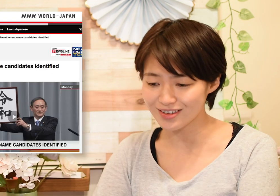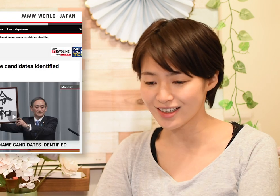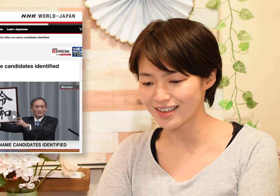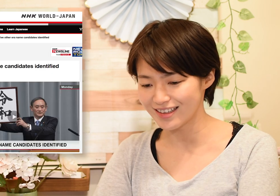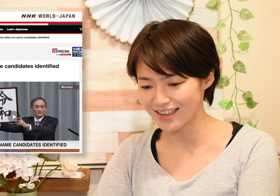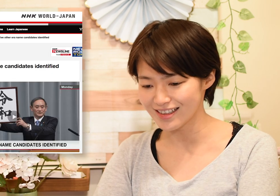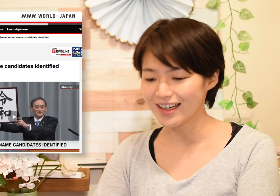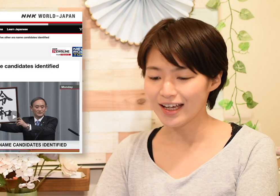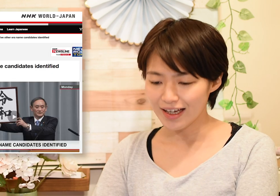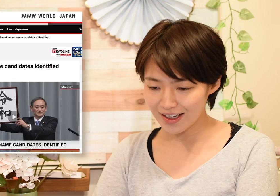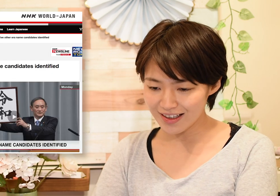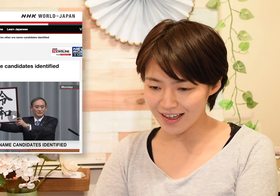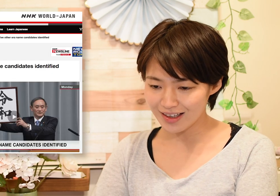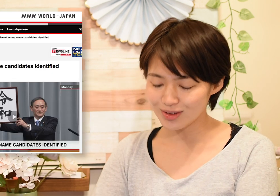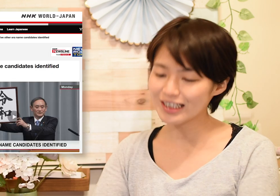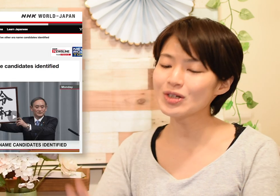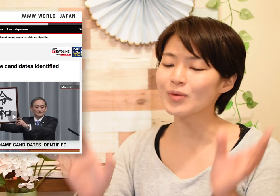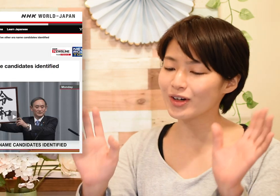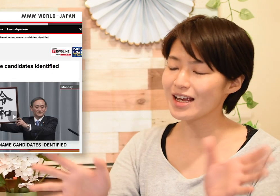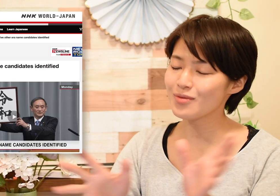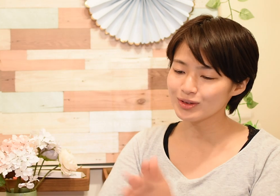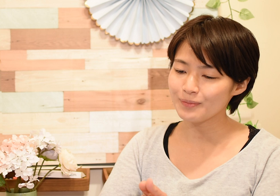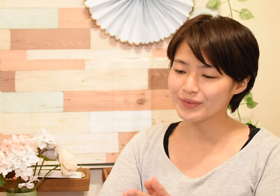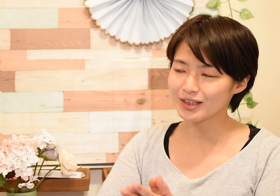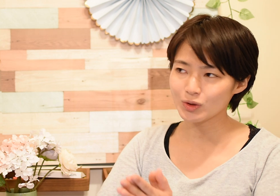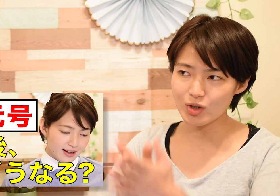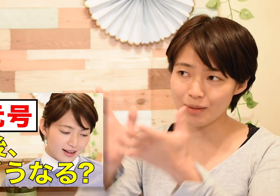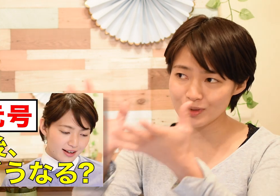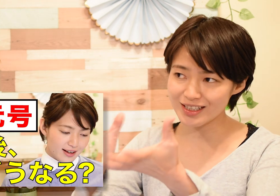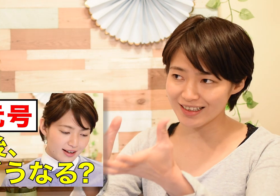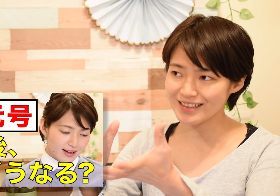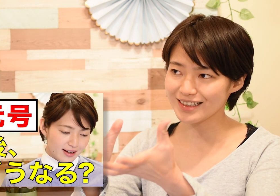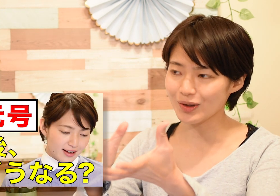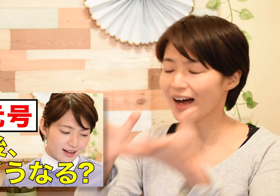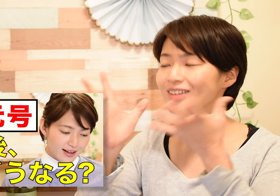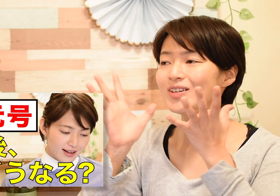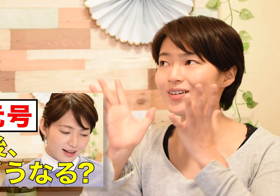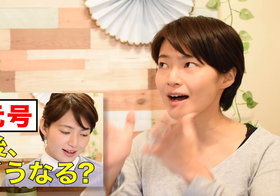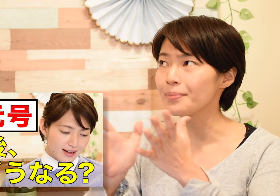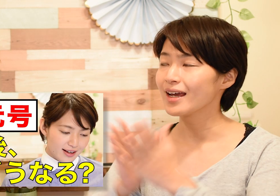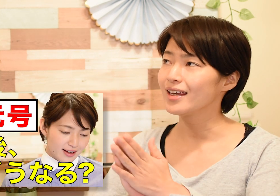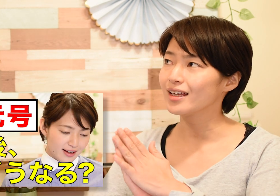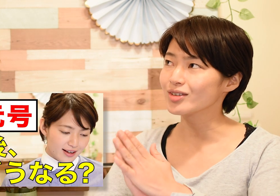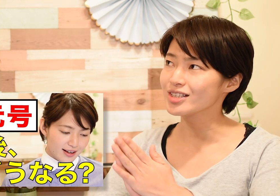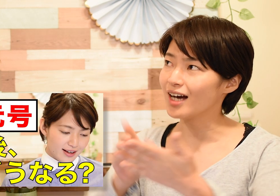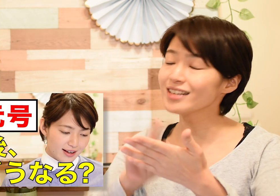ールドからです昨日も令和の動画アップしてたんですけどあの動画朝